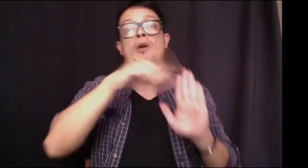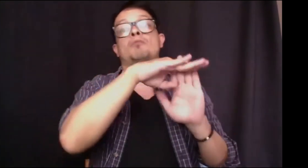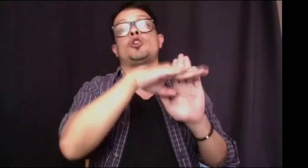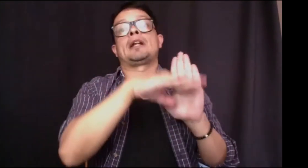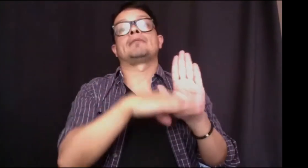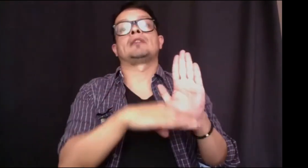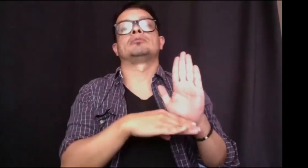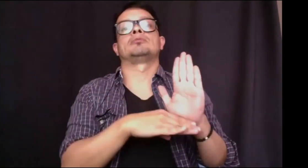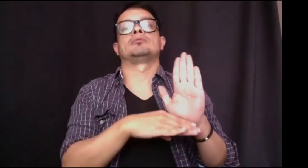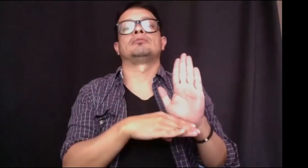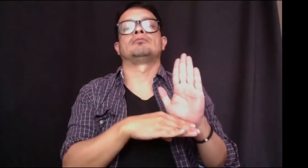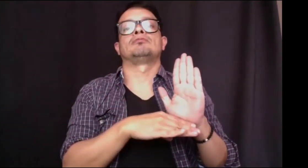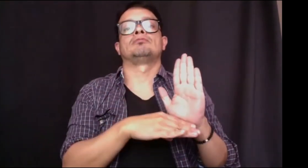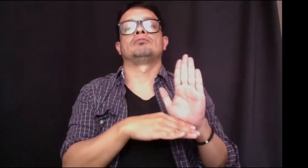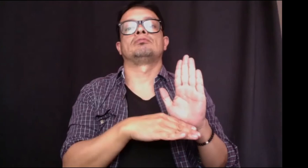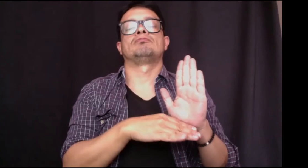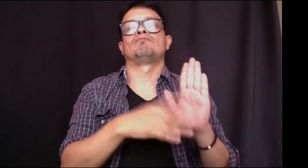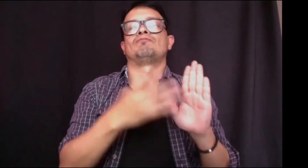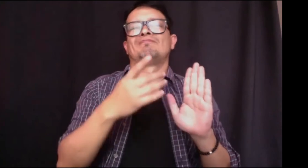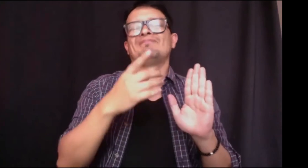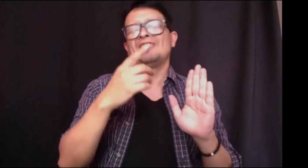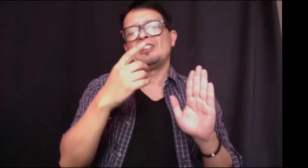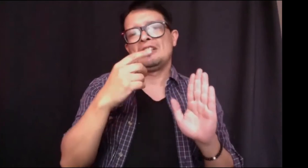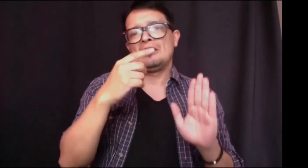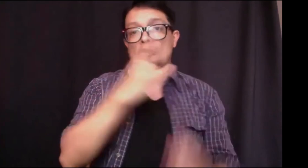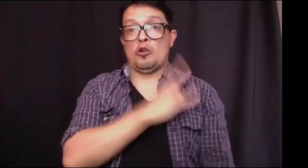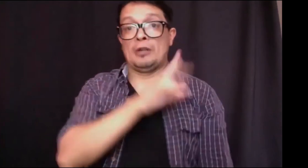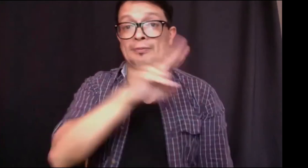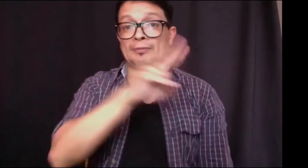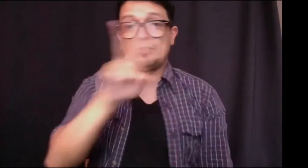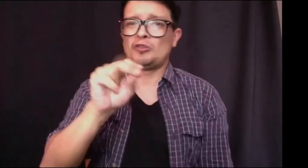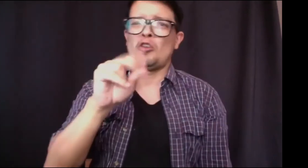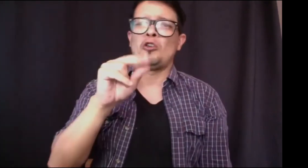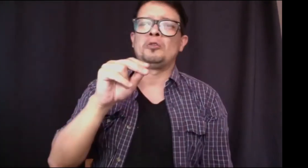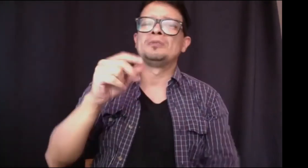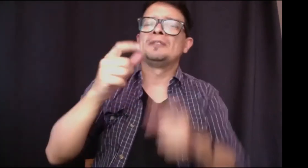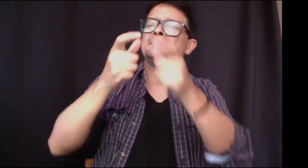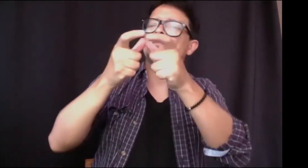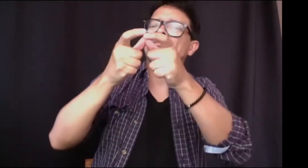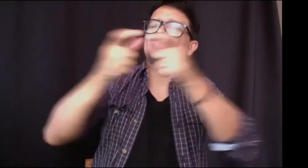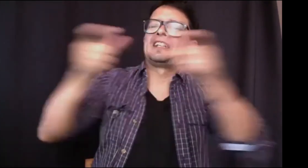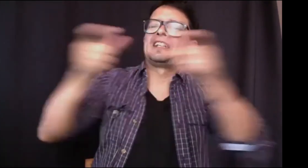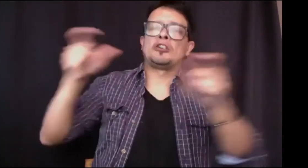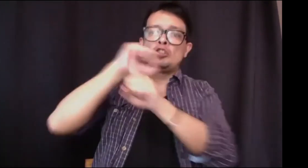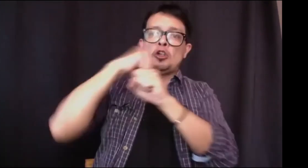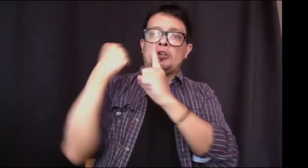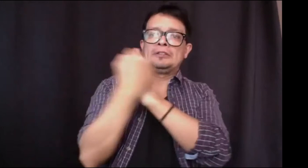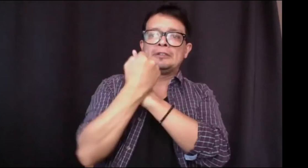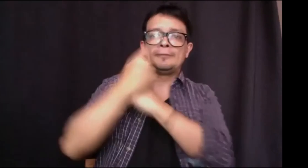ejemplo observamos que el profesor Rubén Caciotis nos habla acerca de las políticas de la